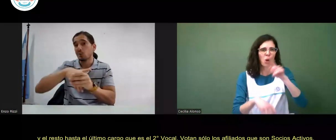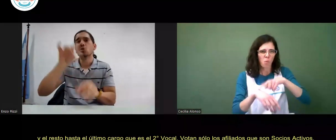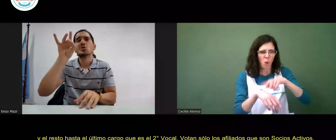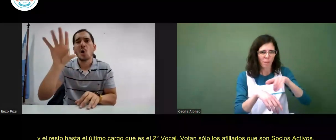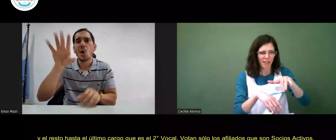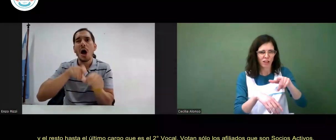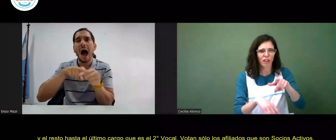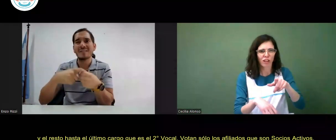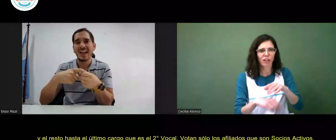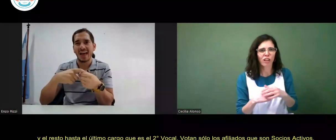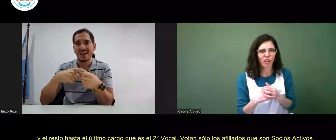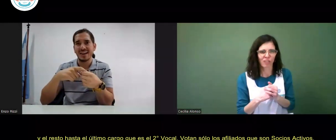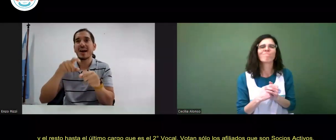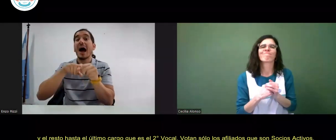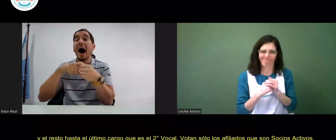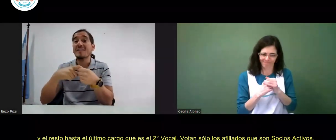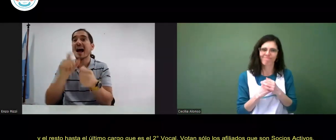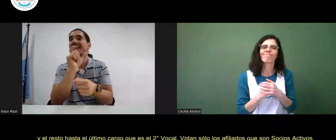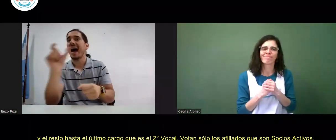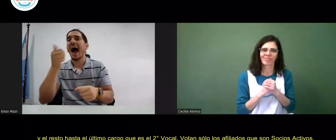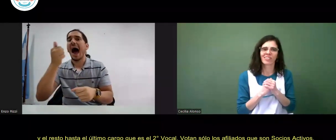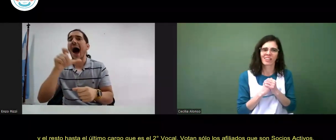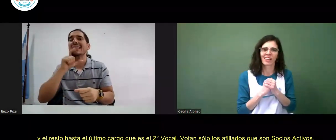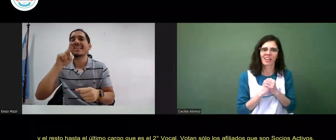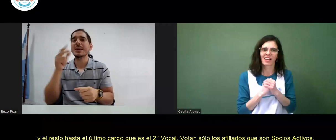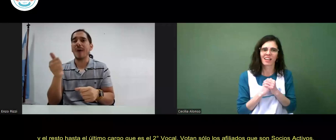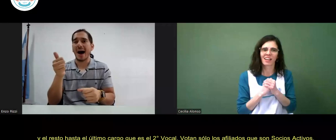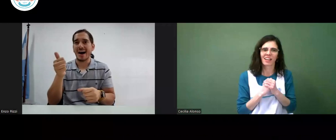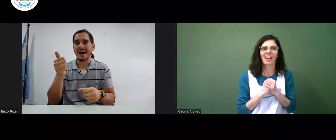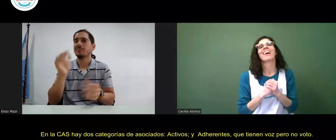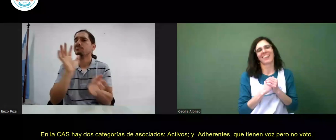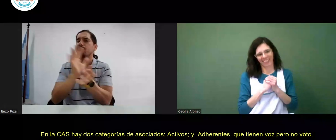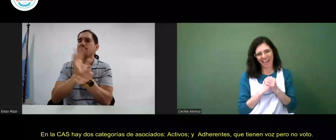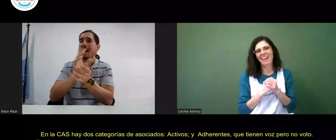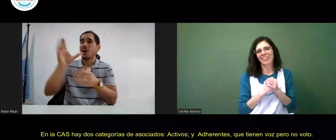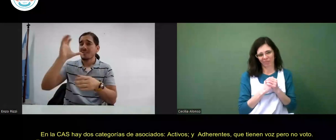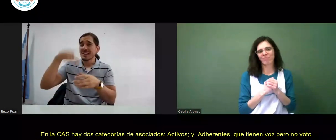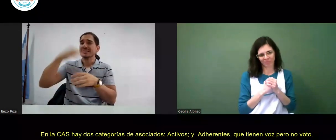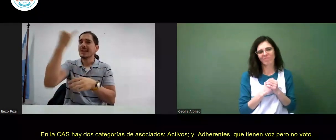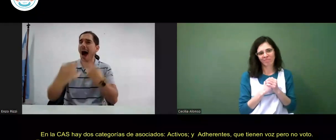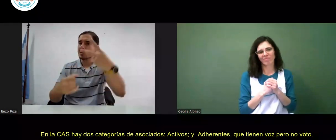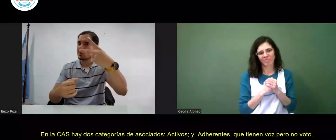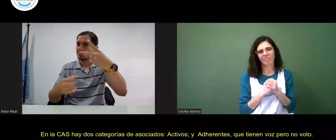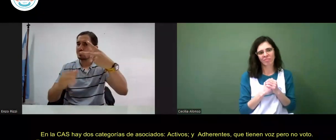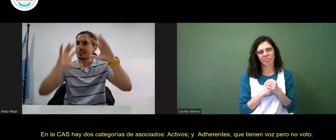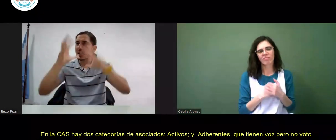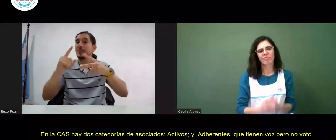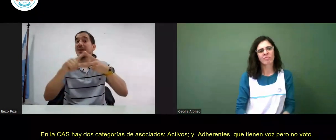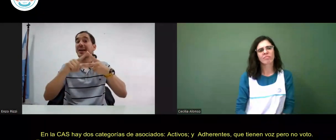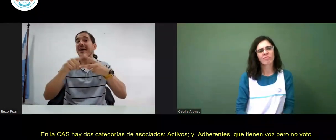votan solo los afiliados que son socios activos en la CAS hay dos